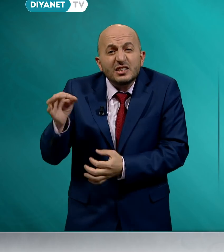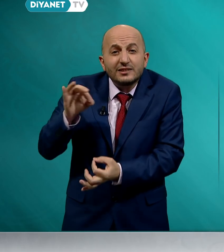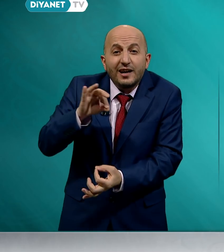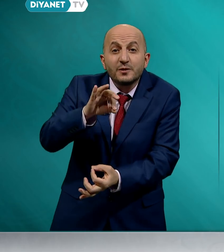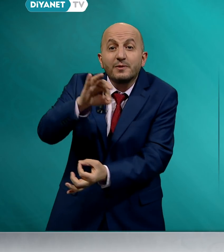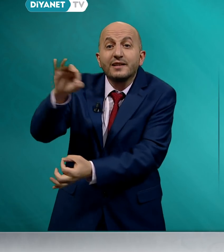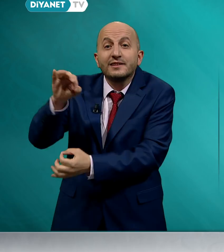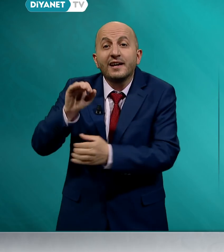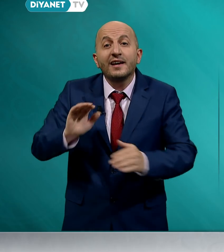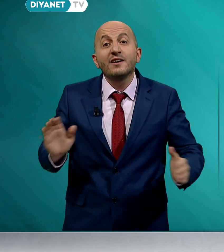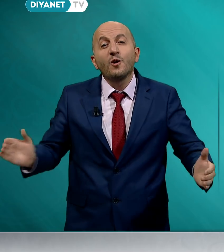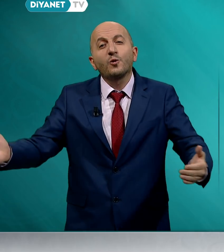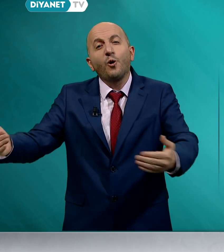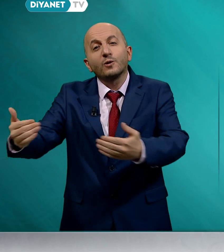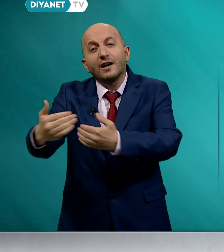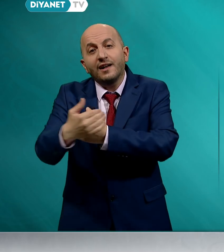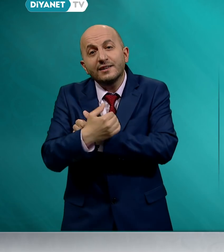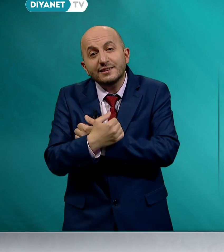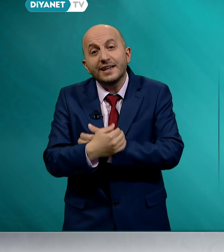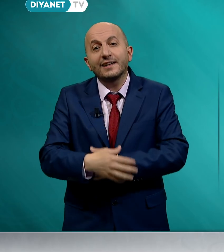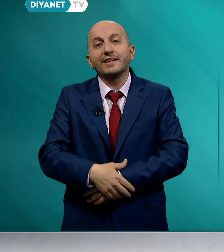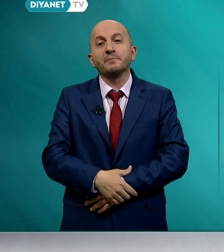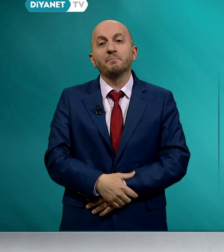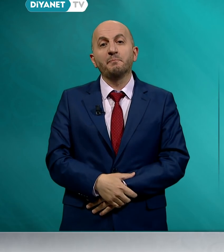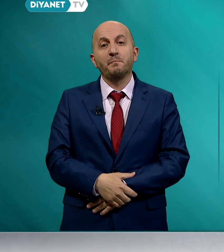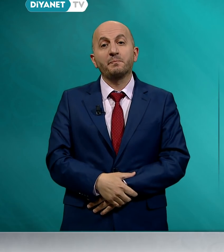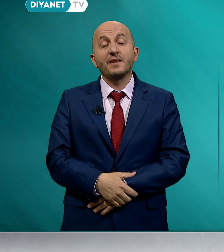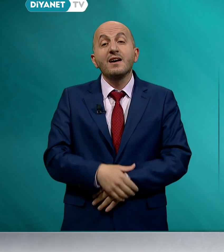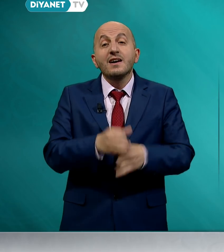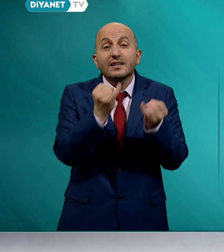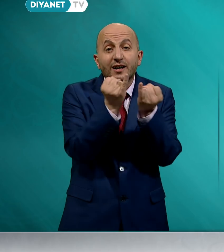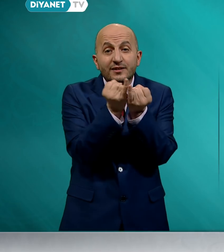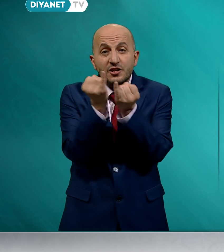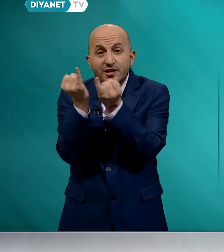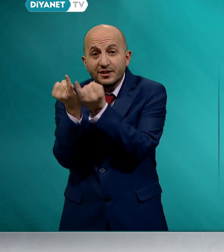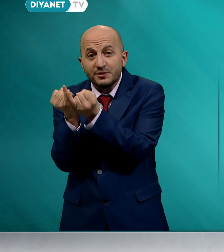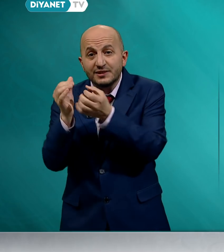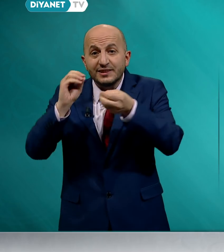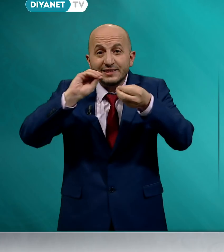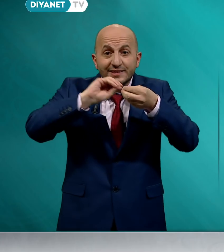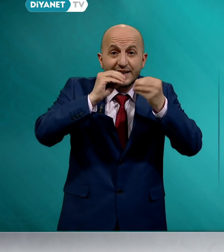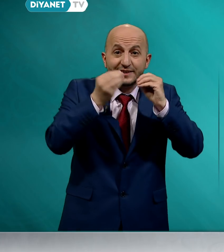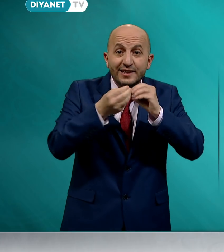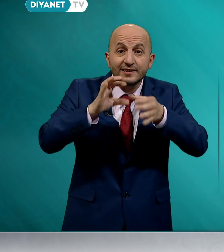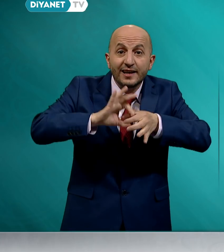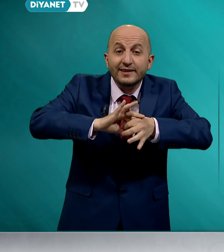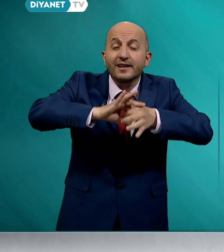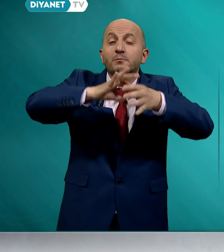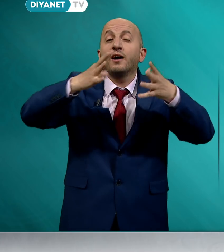sahiplerine kol kanat gerelim. Kardeşlerimizin dertlerine derman